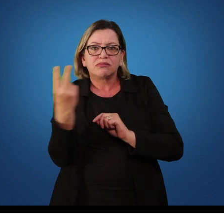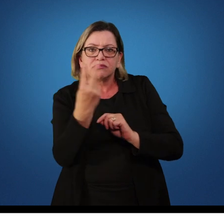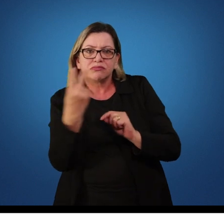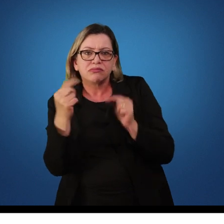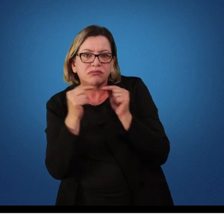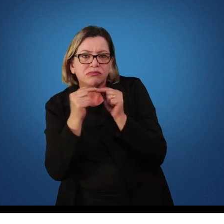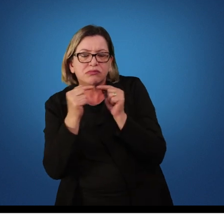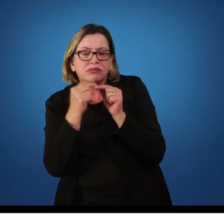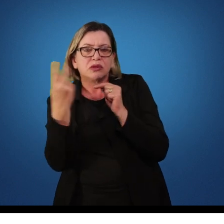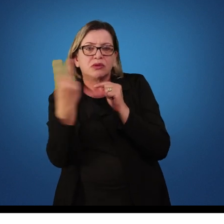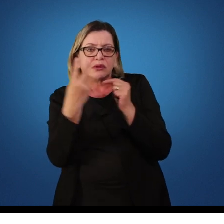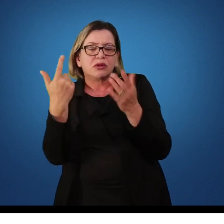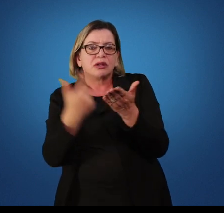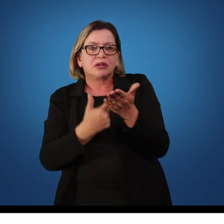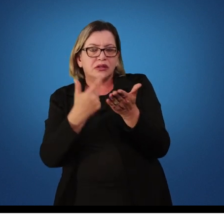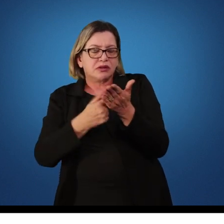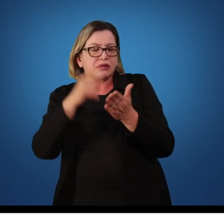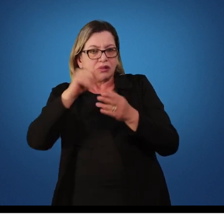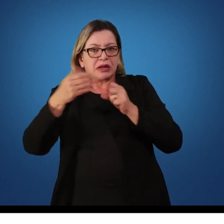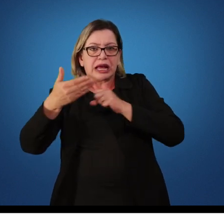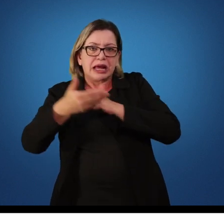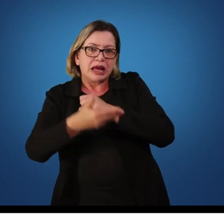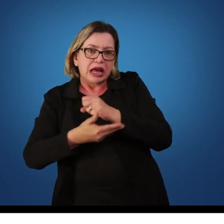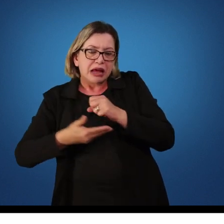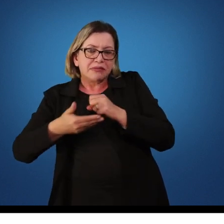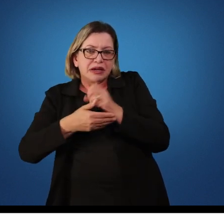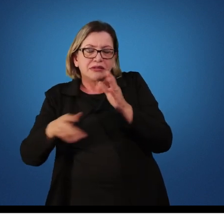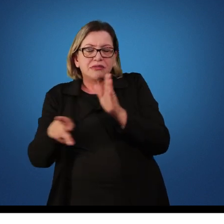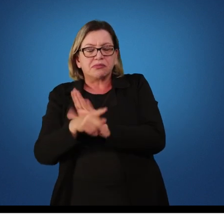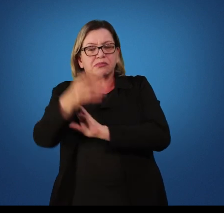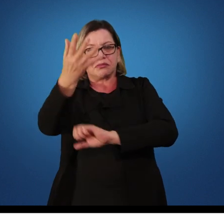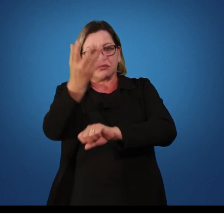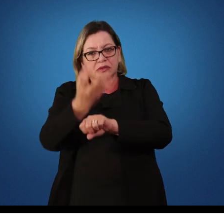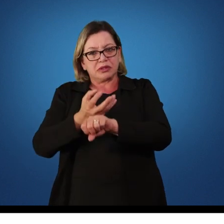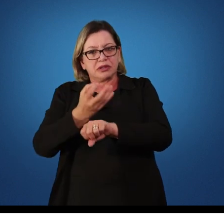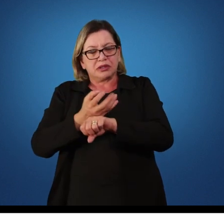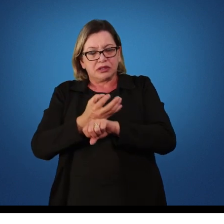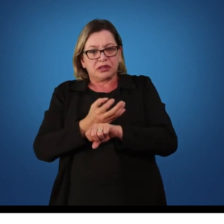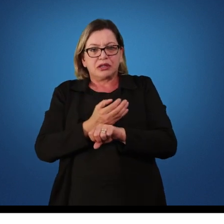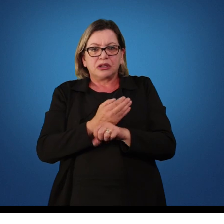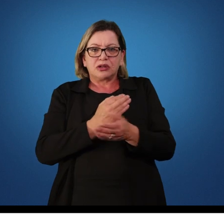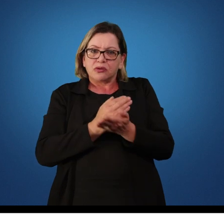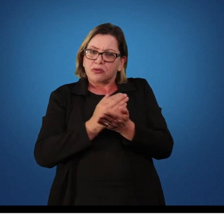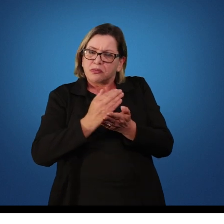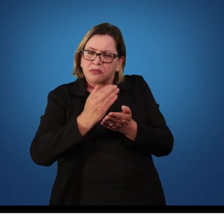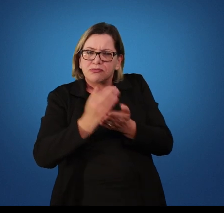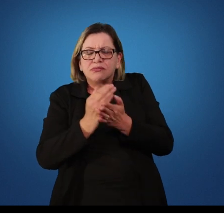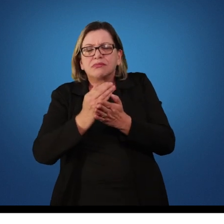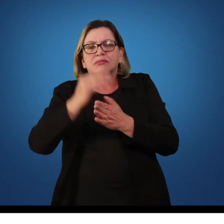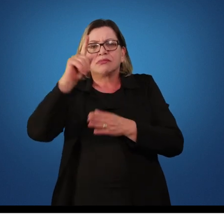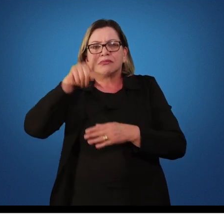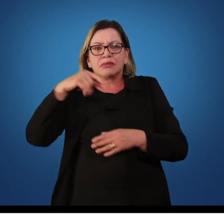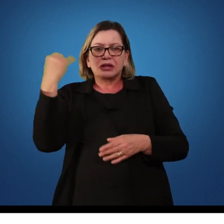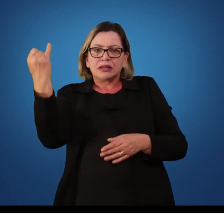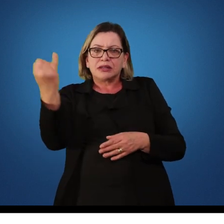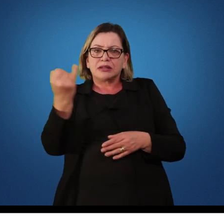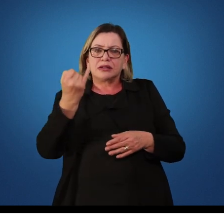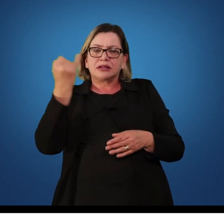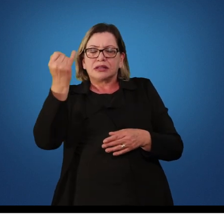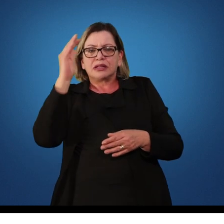que a gente tem como base para a disciplina. Inicialmente, importante a gente entender qual é a